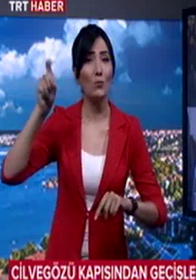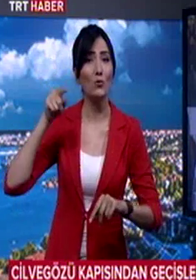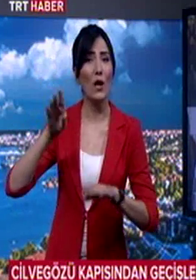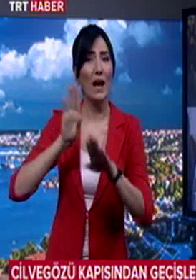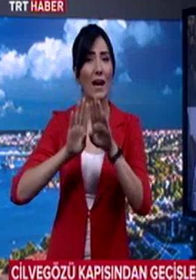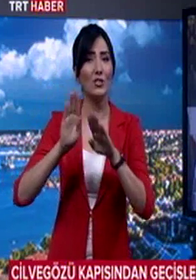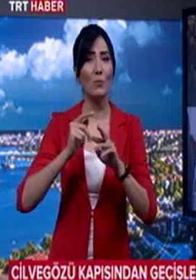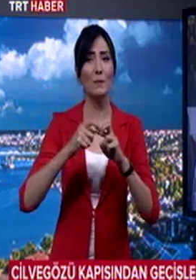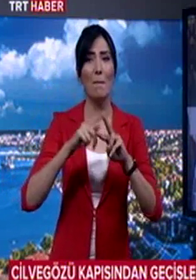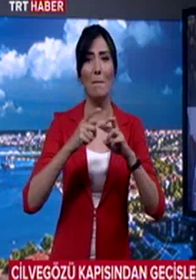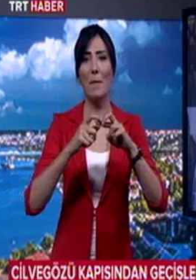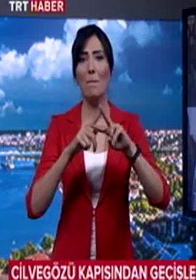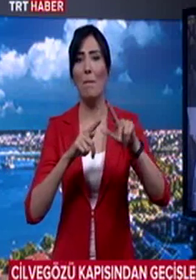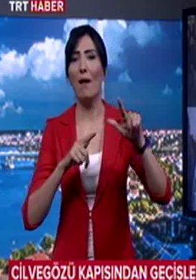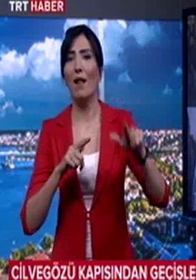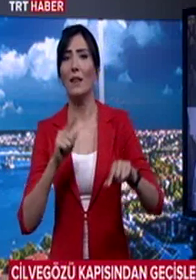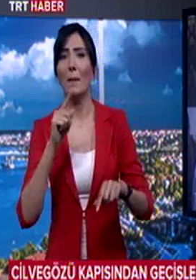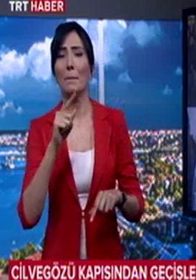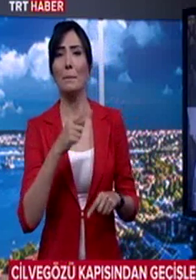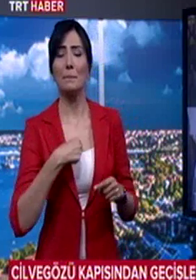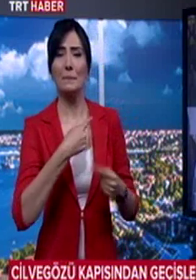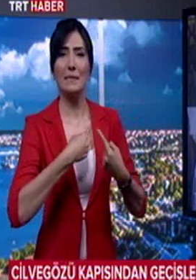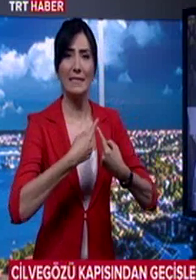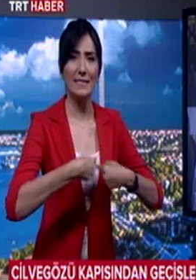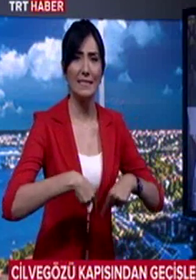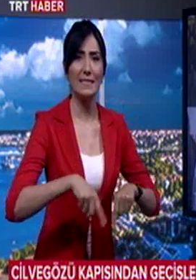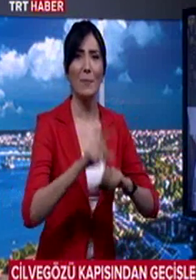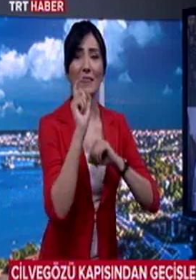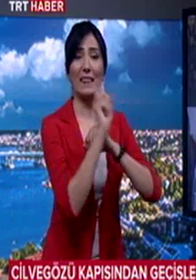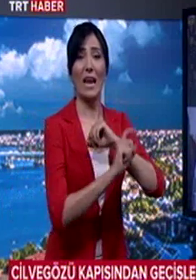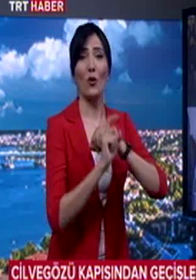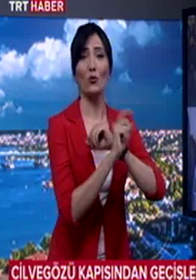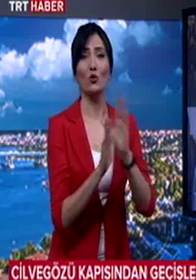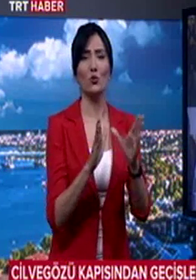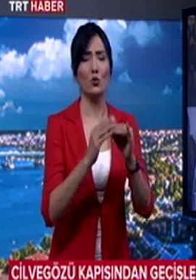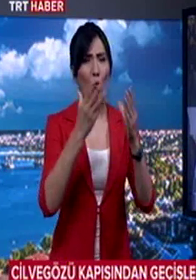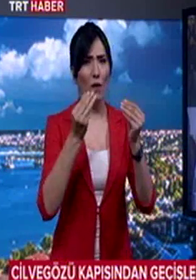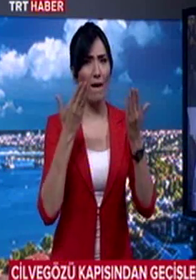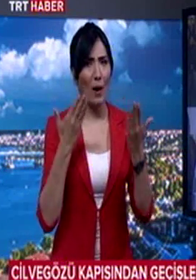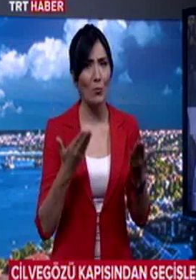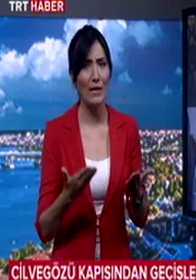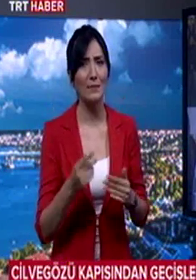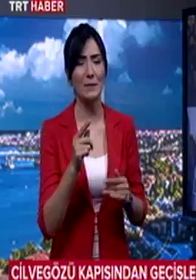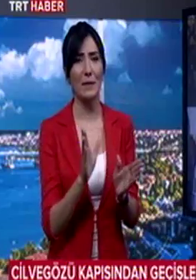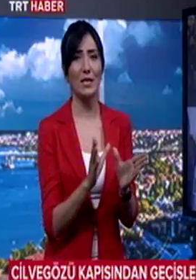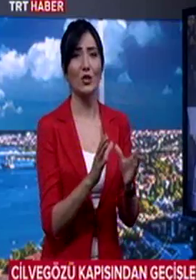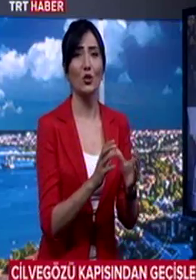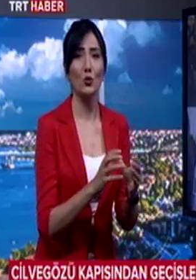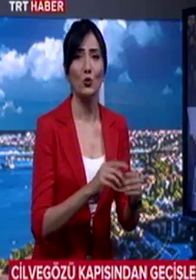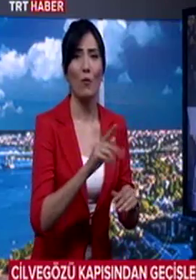özellikle bizim de terör grubu olarak kabul ettiğimiz bir grubun eline geçtiği